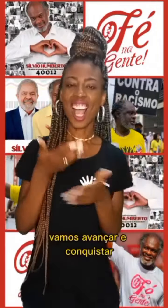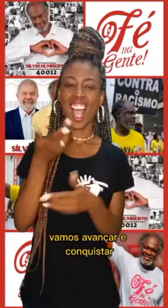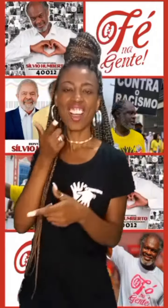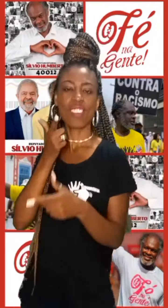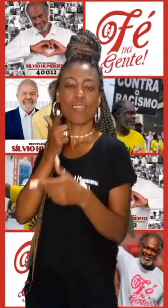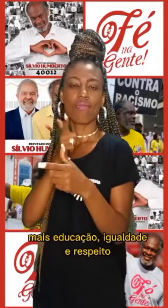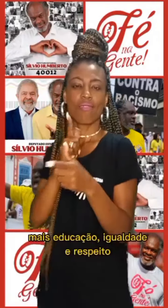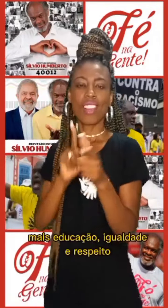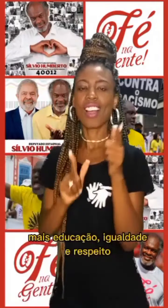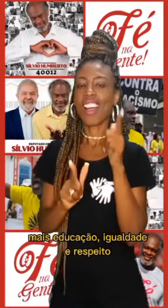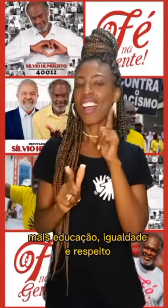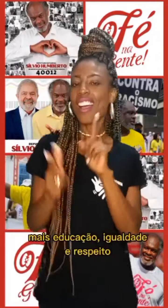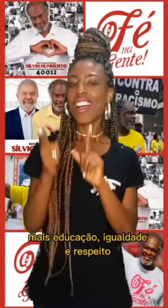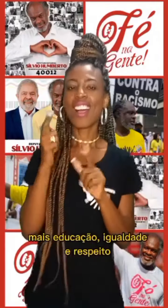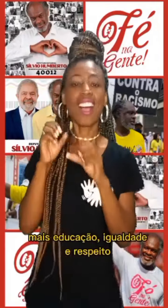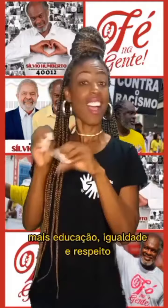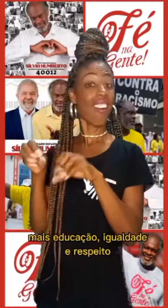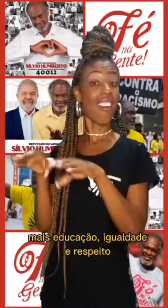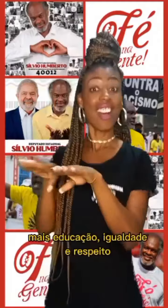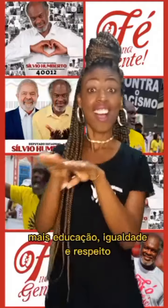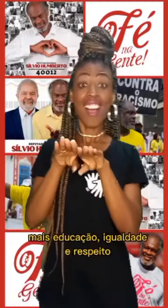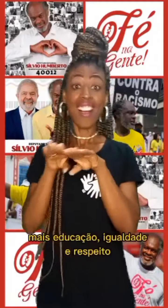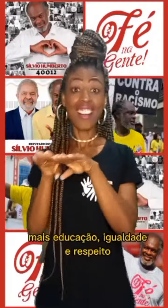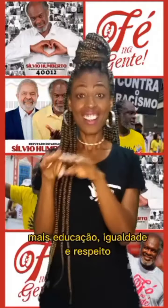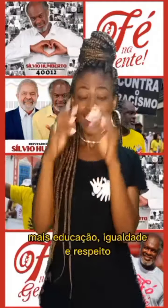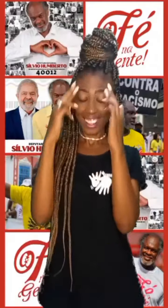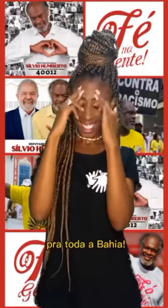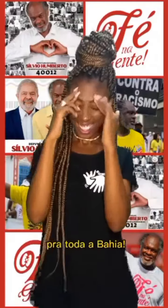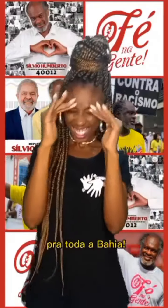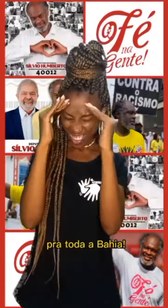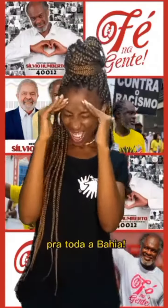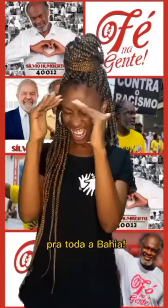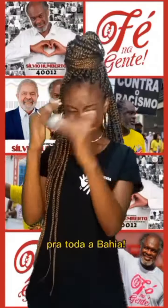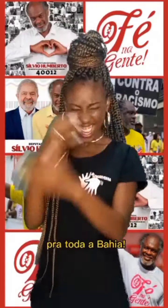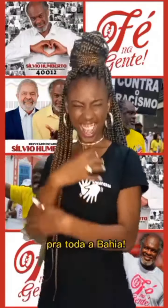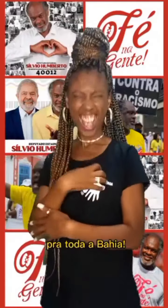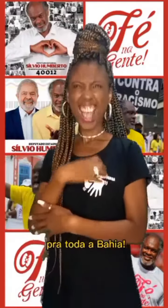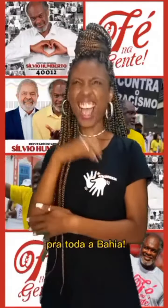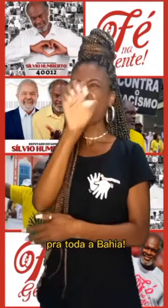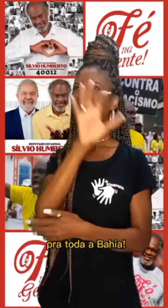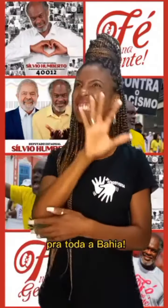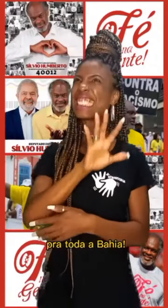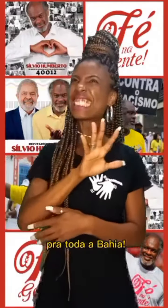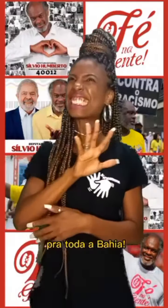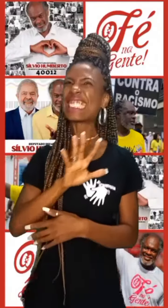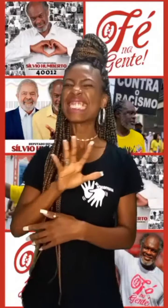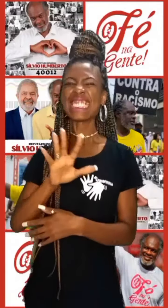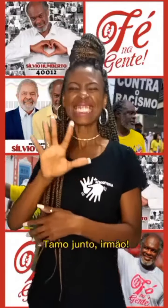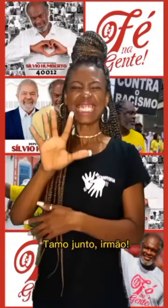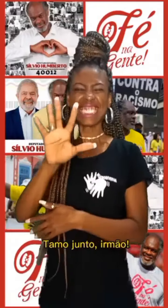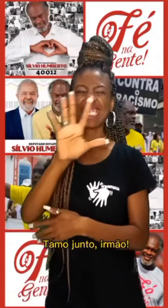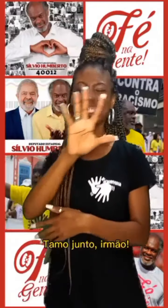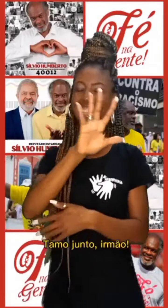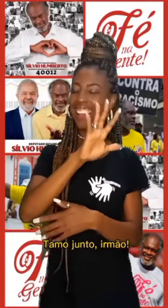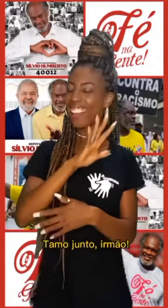Mais educação, igualdade e respeito A toda Bahia Tamo junto,